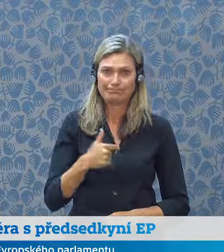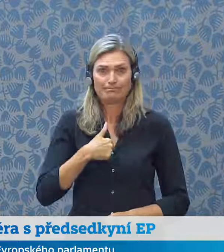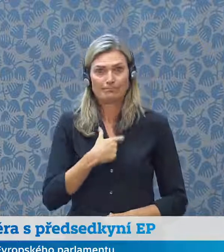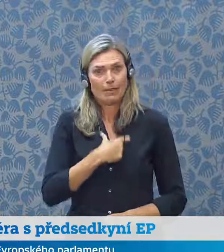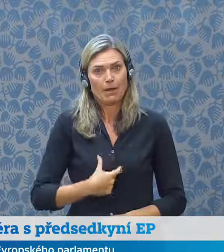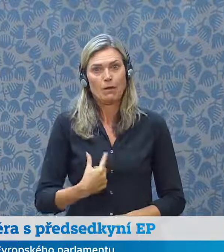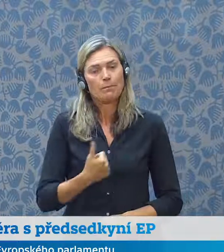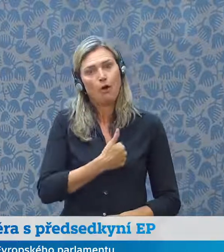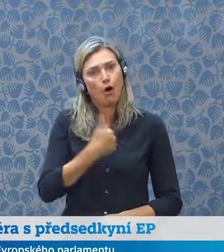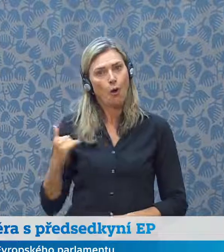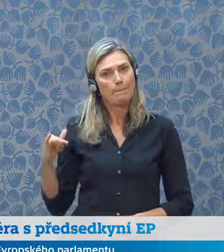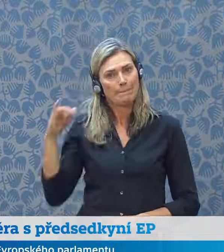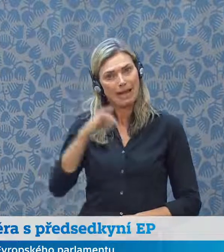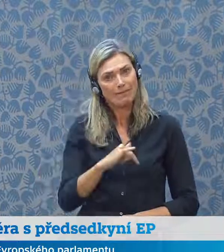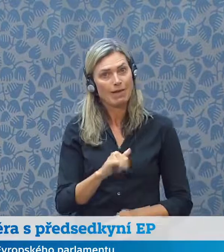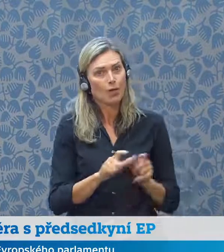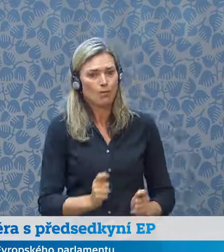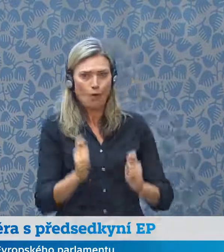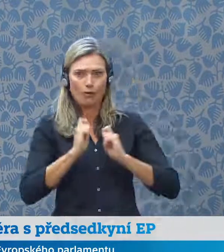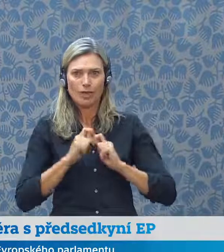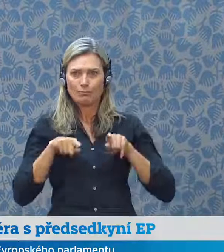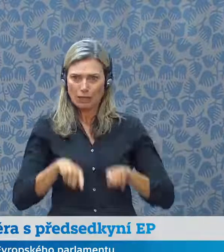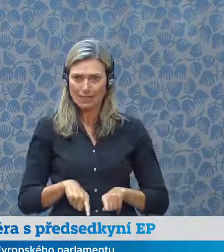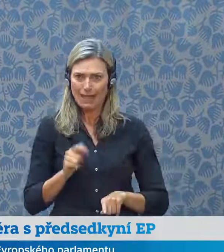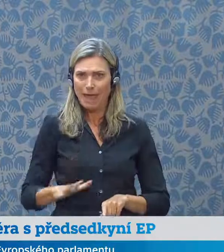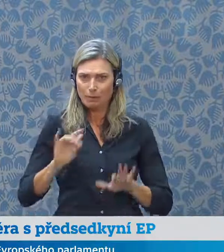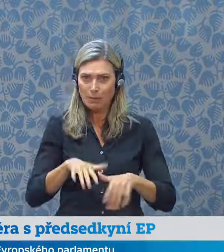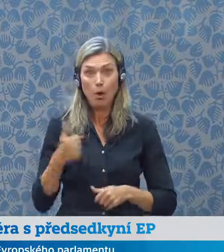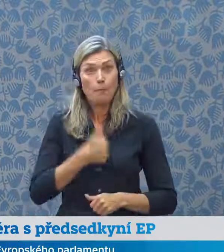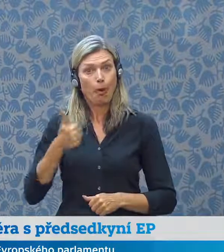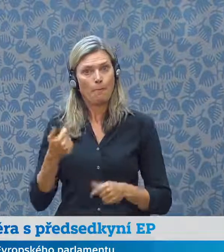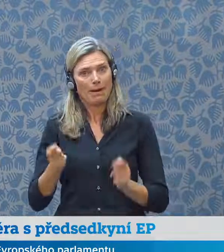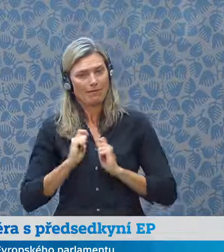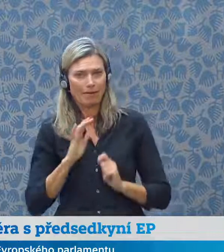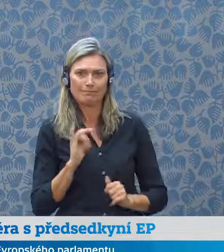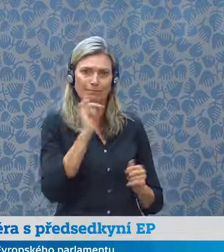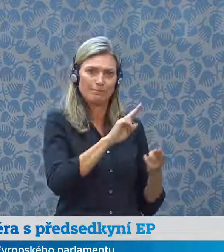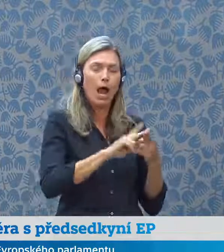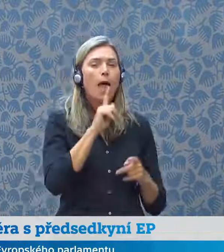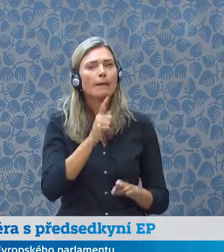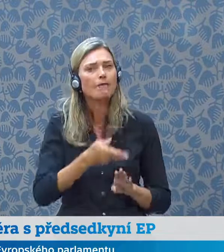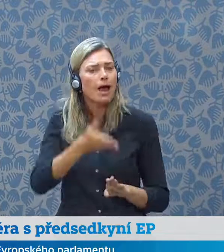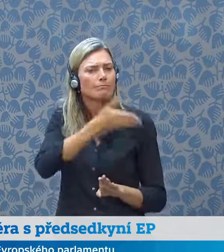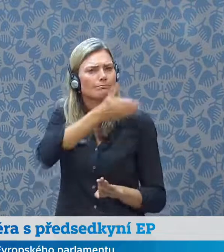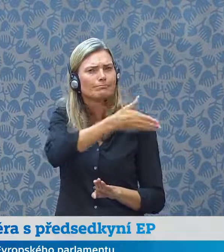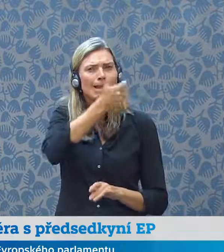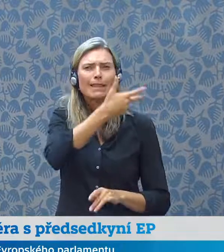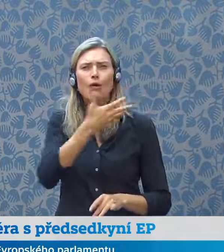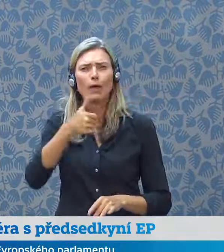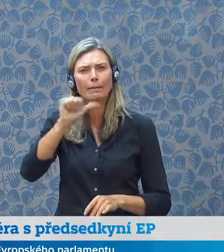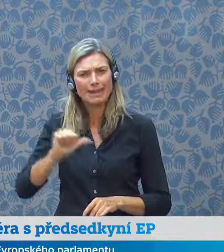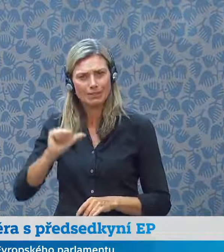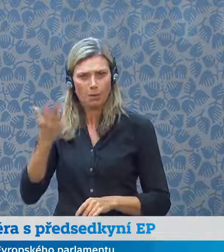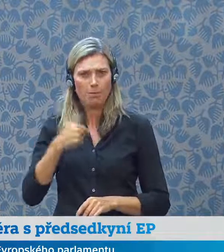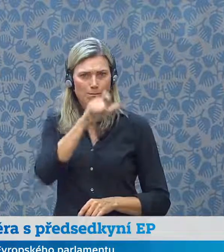takto vedu od té doby, co jsem se stala předsedkyní Evropského parlamentu, ale my už během posledních měsíců jsme měli možnost s panem